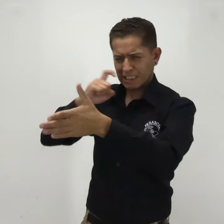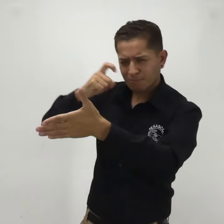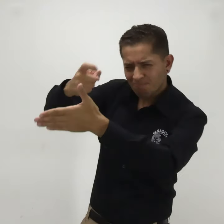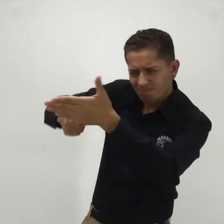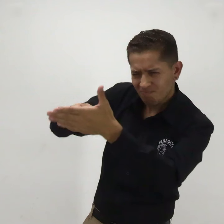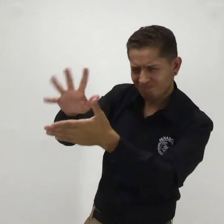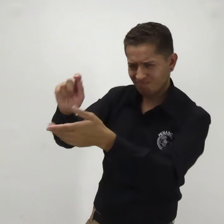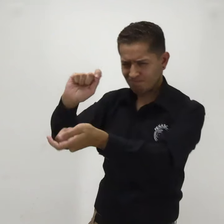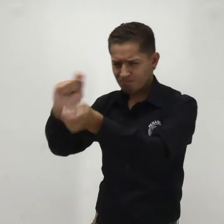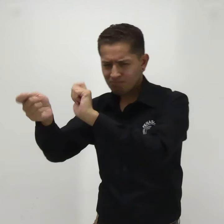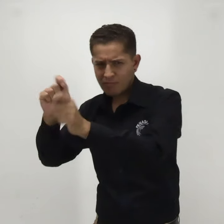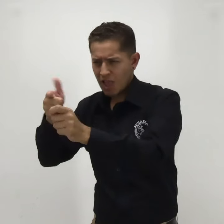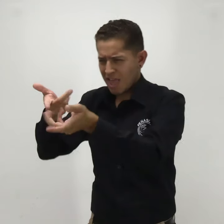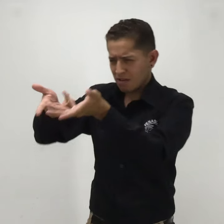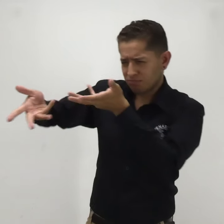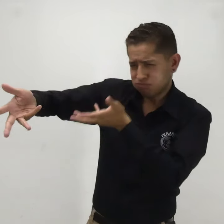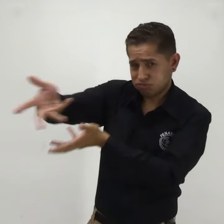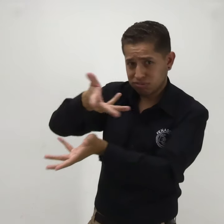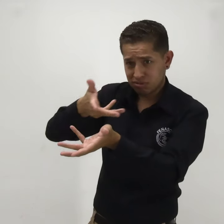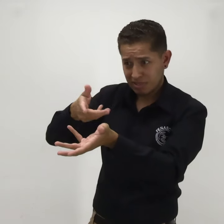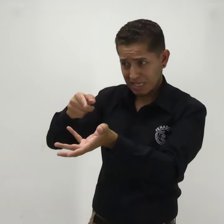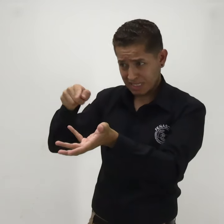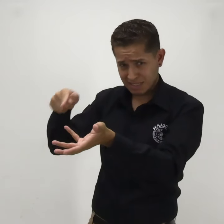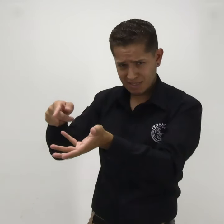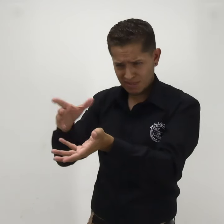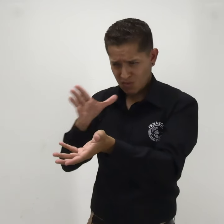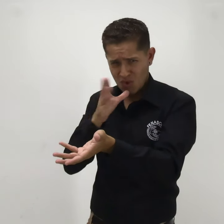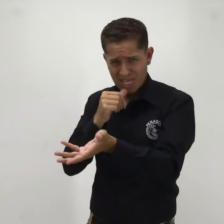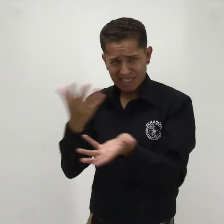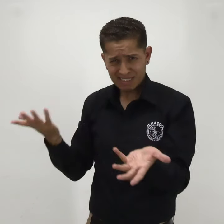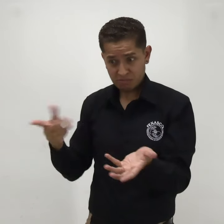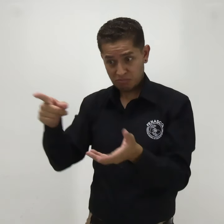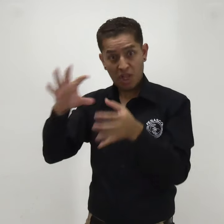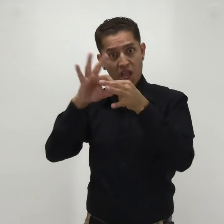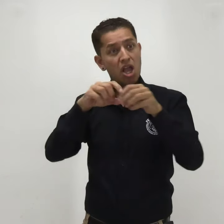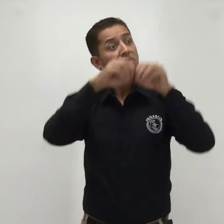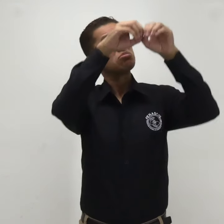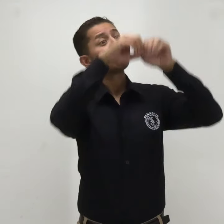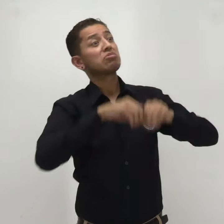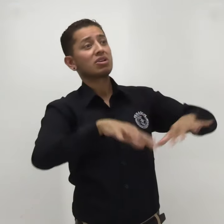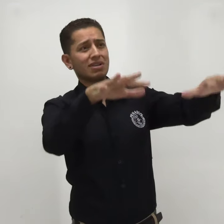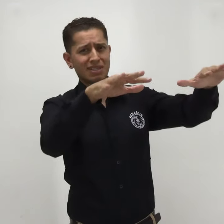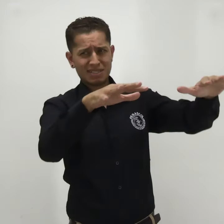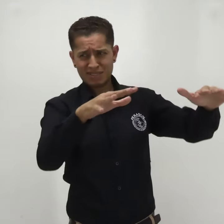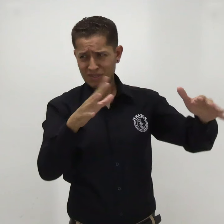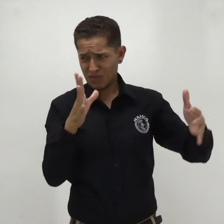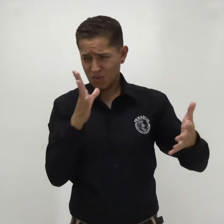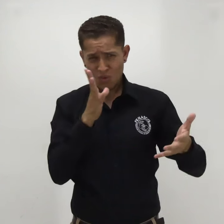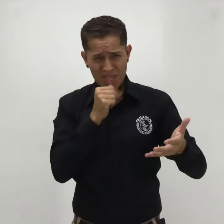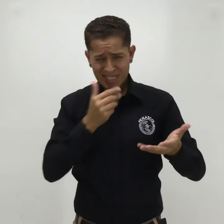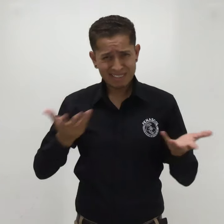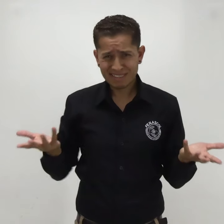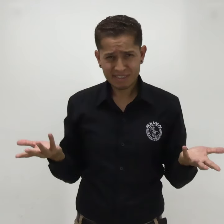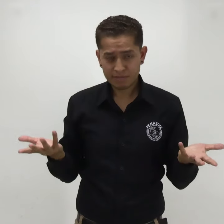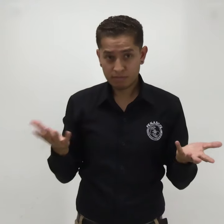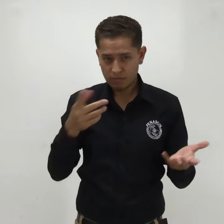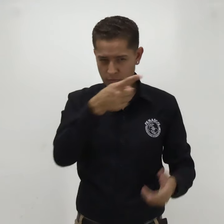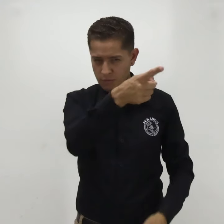o alianza con la productora de este contenido. Y esto se puede evidenciar en que